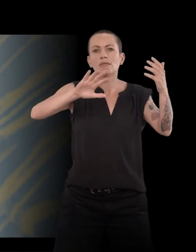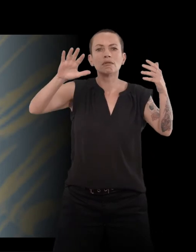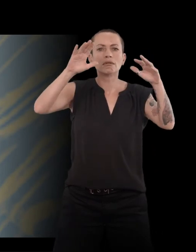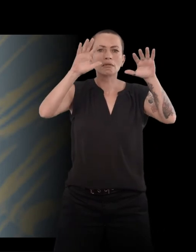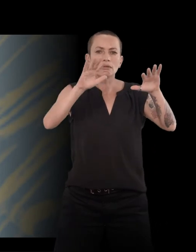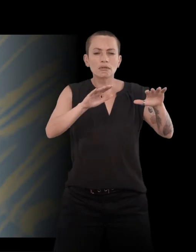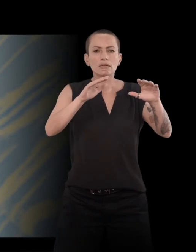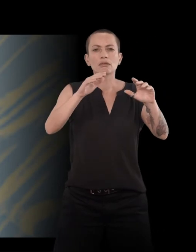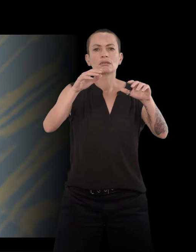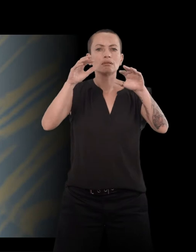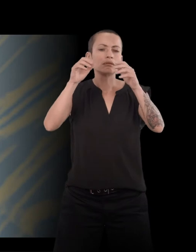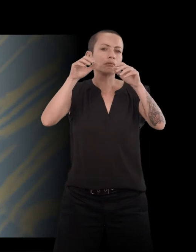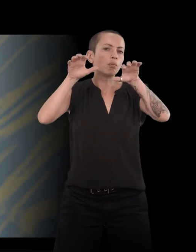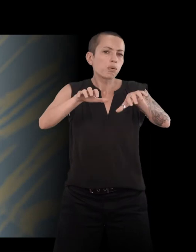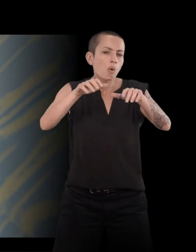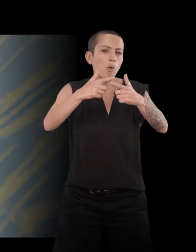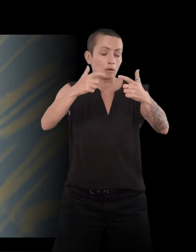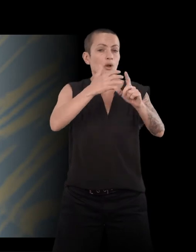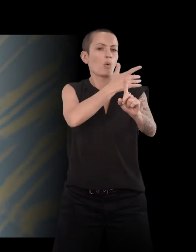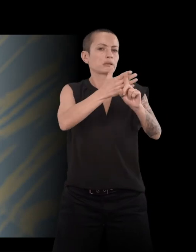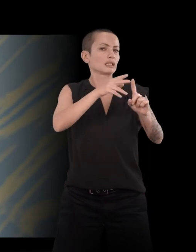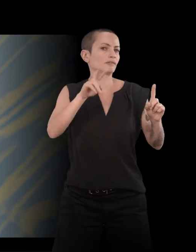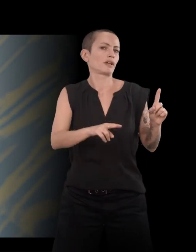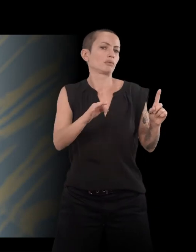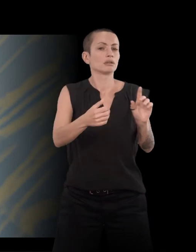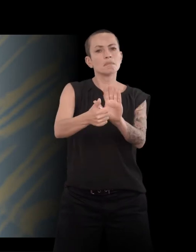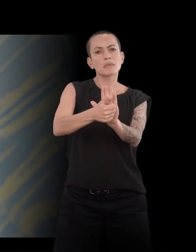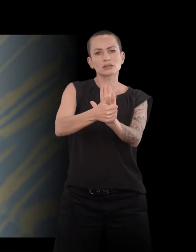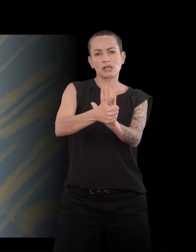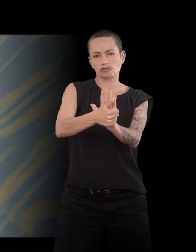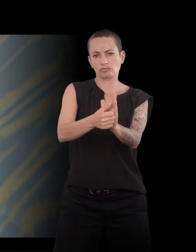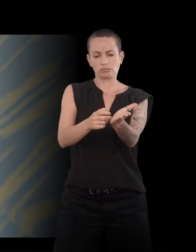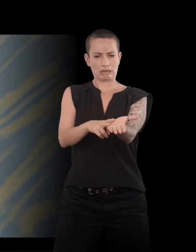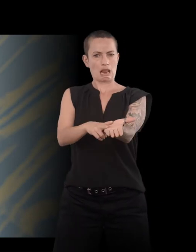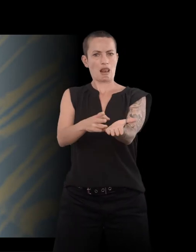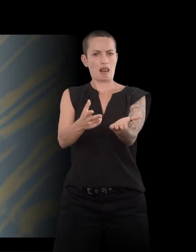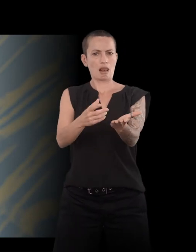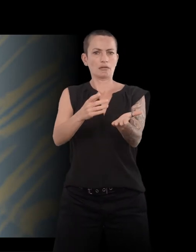Le contexte est vrai. Il y des personnages réels, un écrivain ou un personnage politique ou un événement.